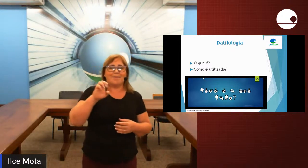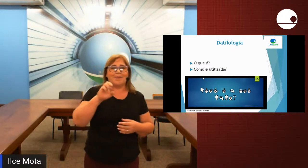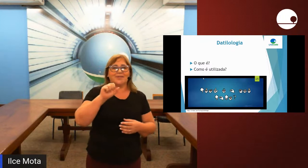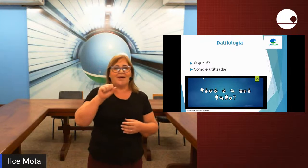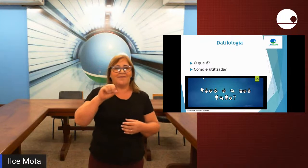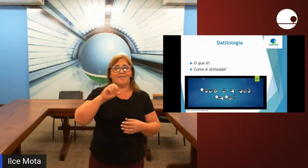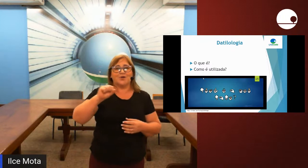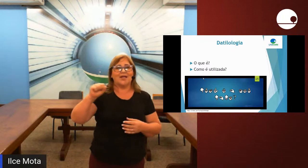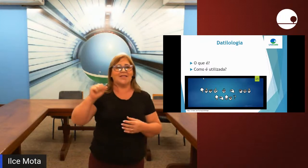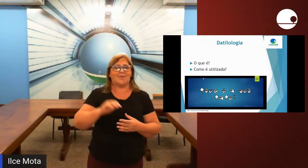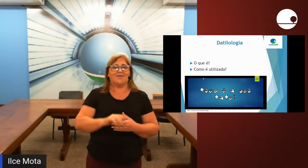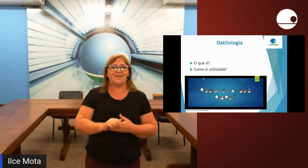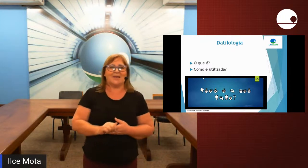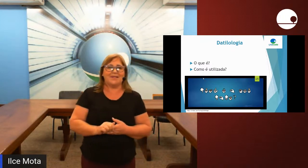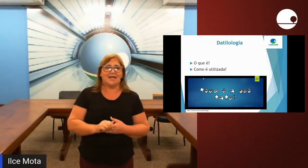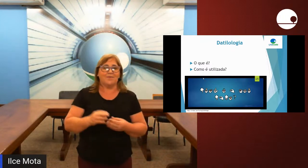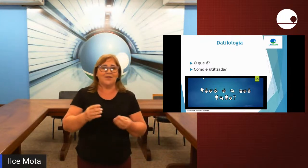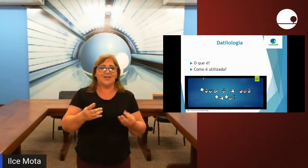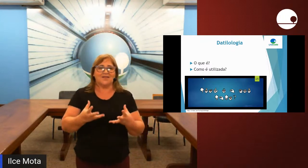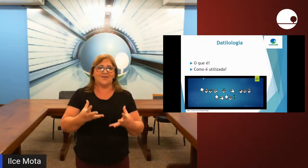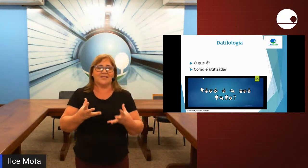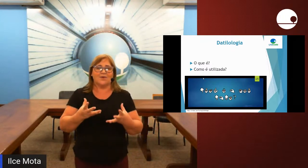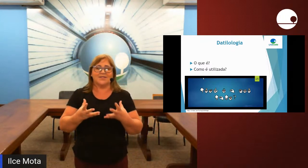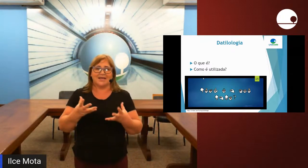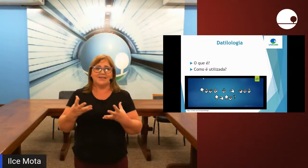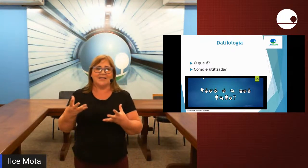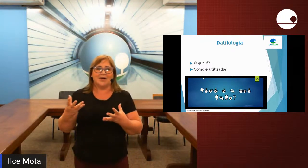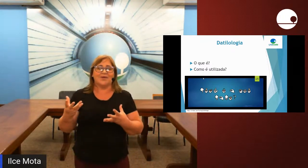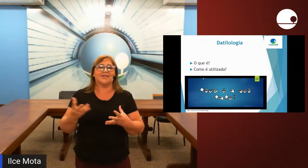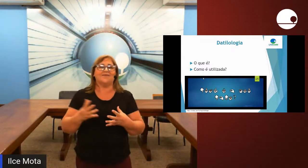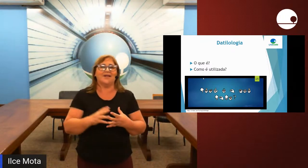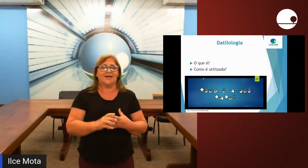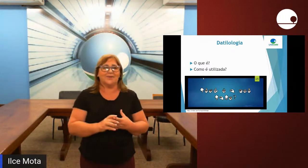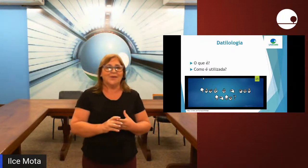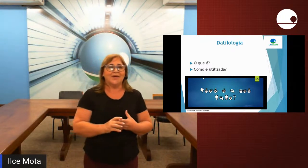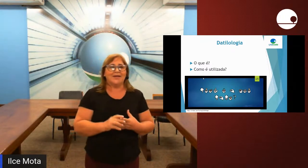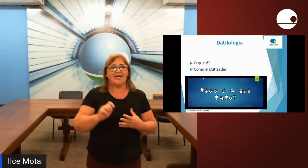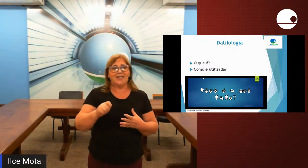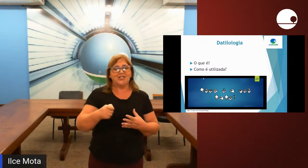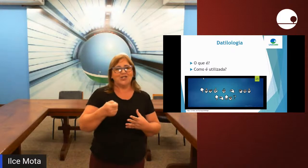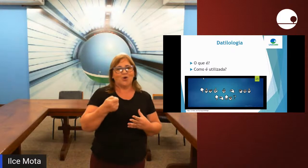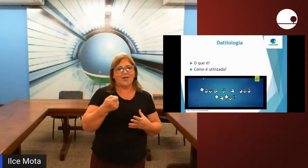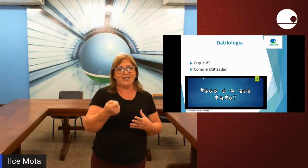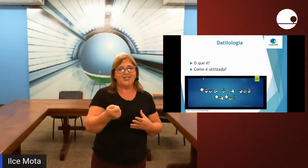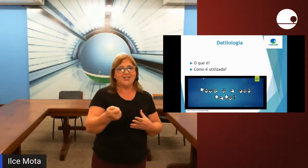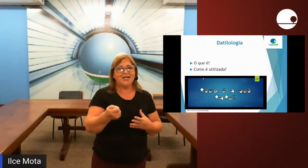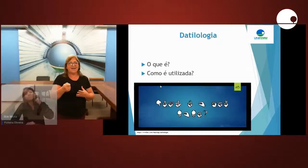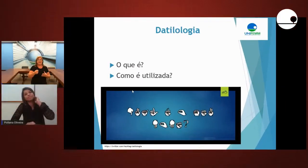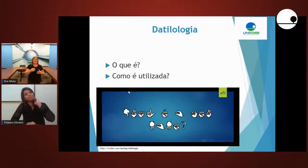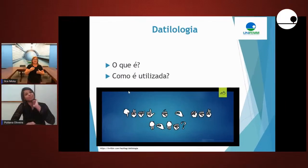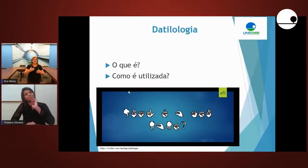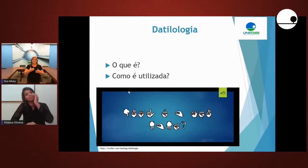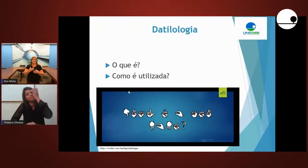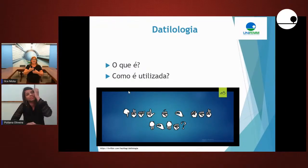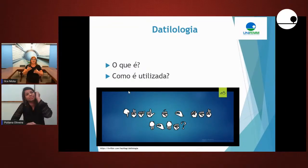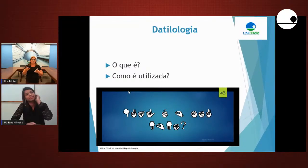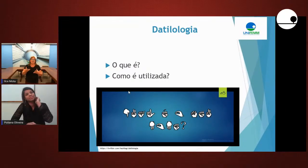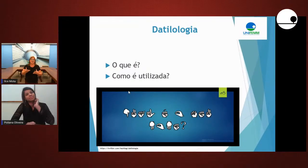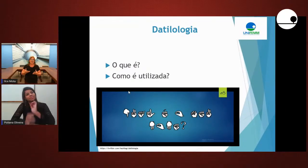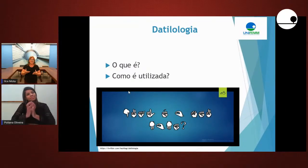para poder soletrar para você. Mas aí muitas vezes você consegue entender o que ele está falando. E aí a gente corrige e assim a gente está inserindo o português